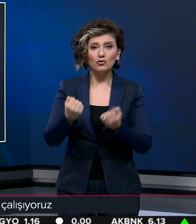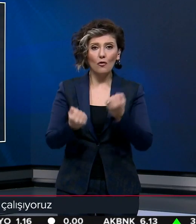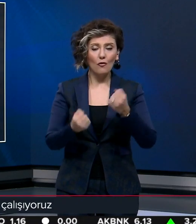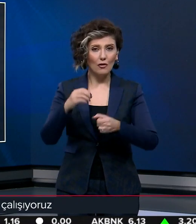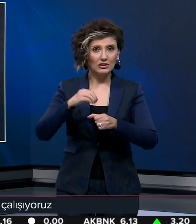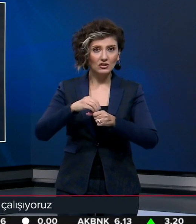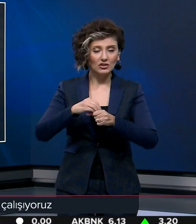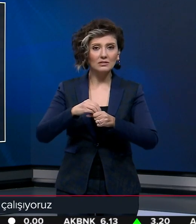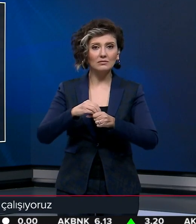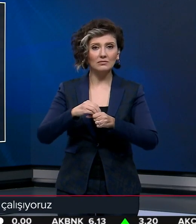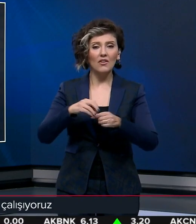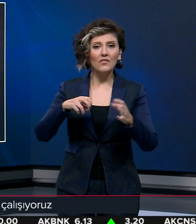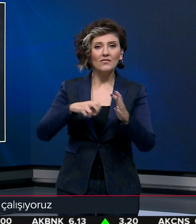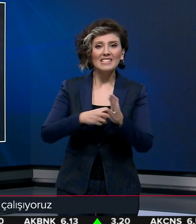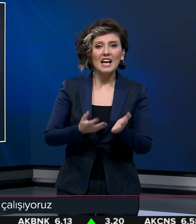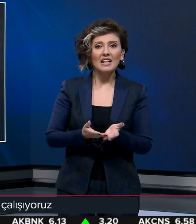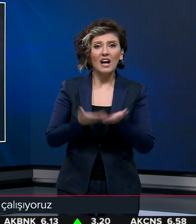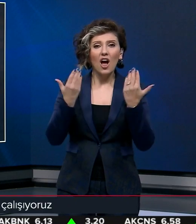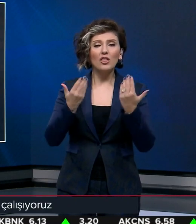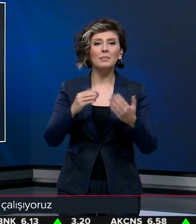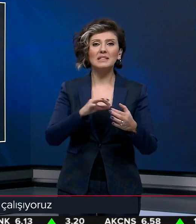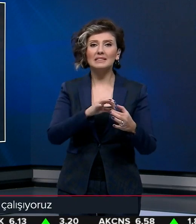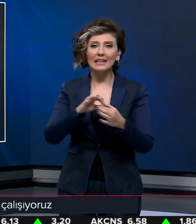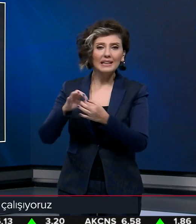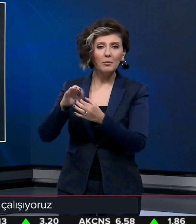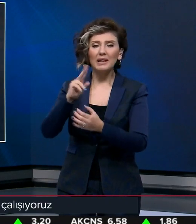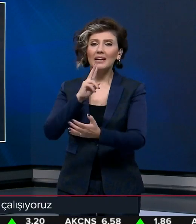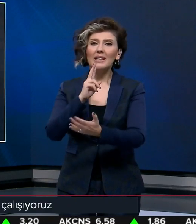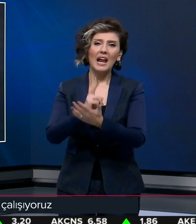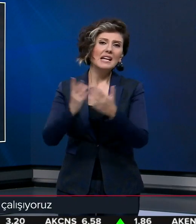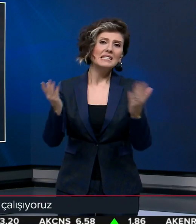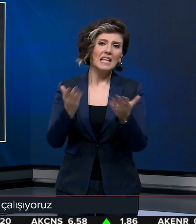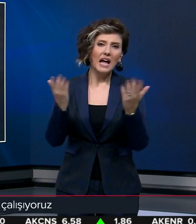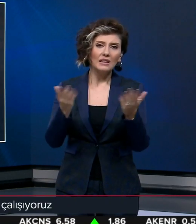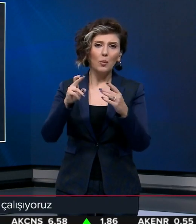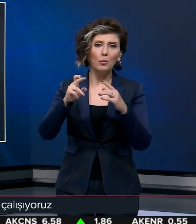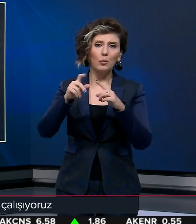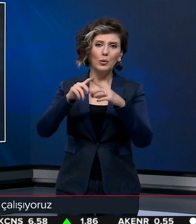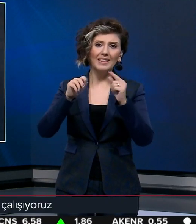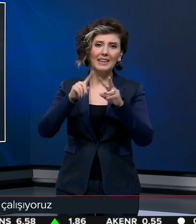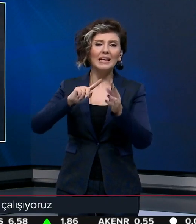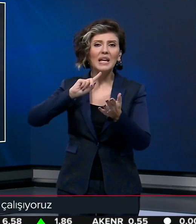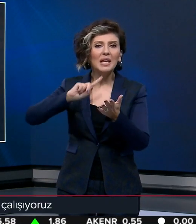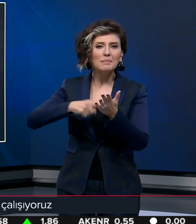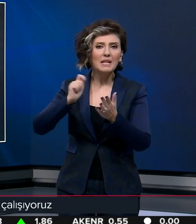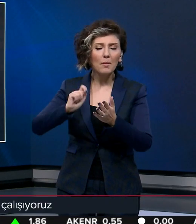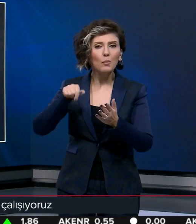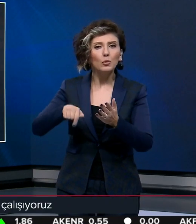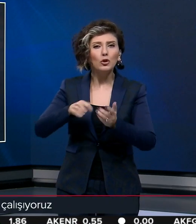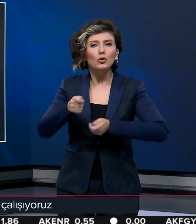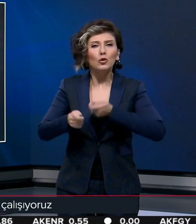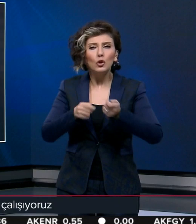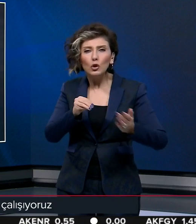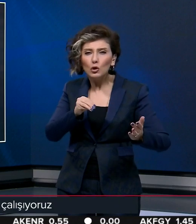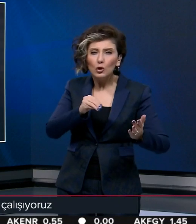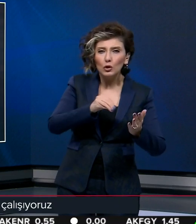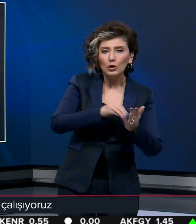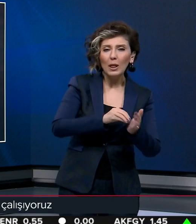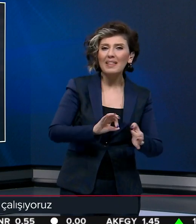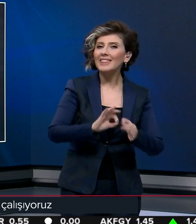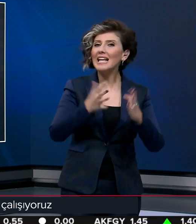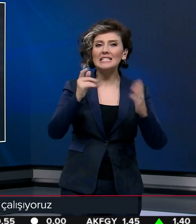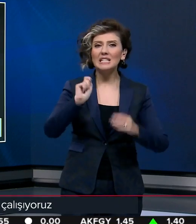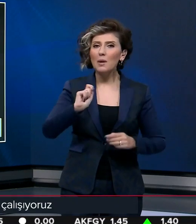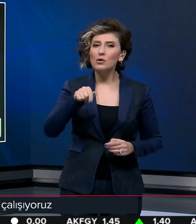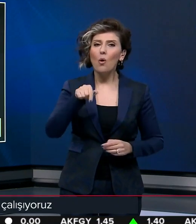vizelerin kaldırılması ile ilgili bir kararı zaten Sayın Putin'in imzalamışı. Şimdi bunun uygulamasını nasıl